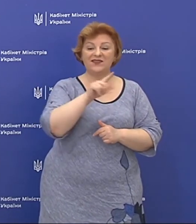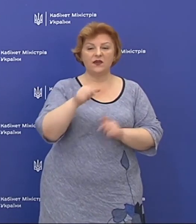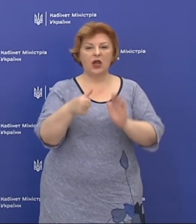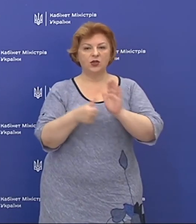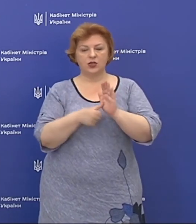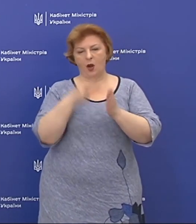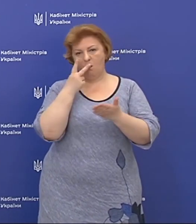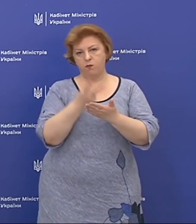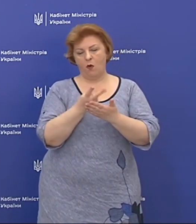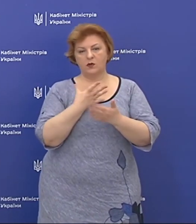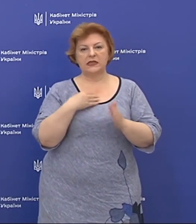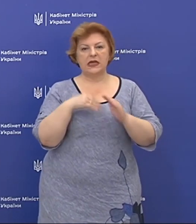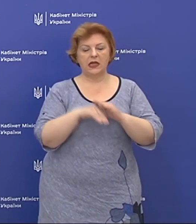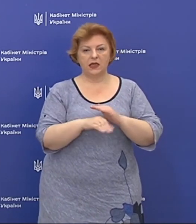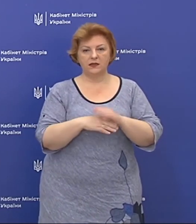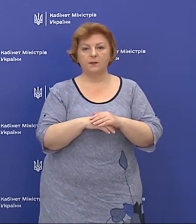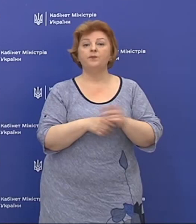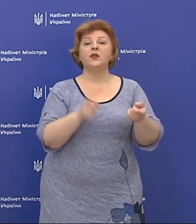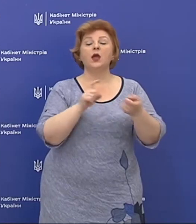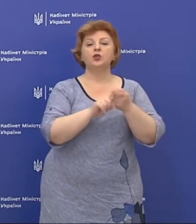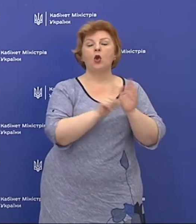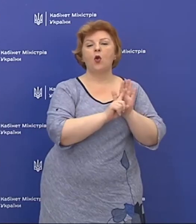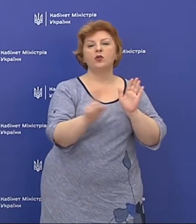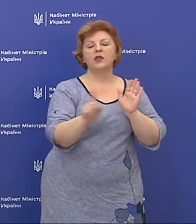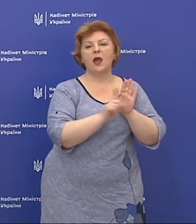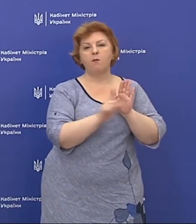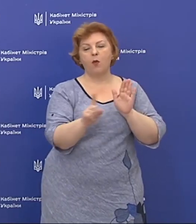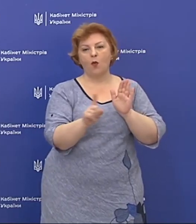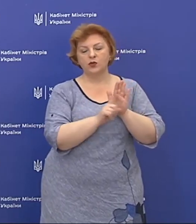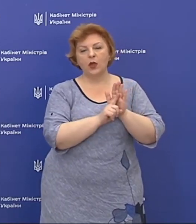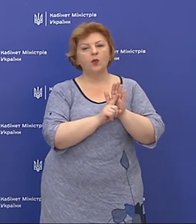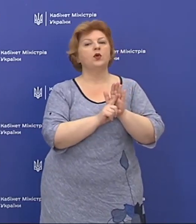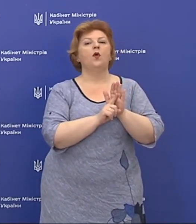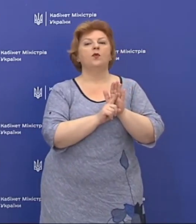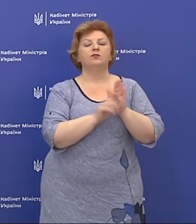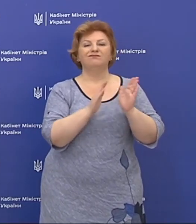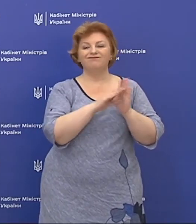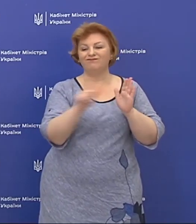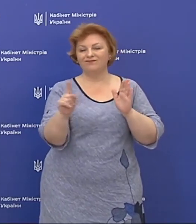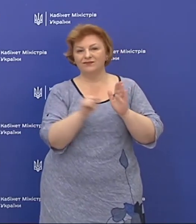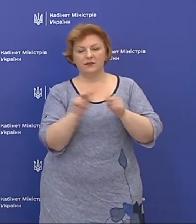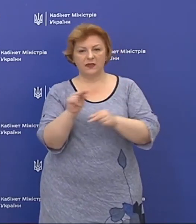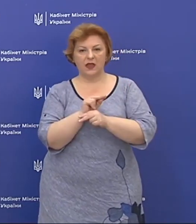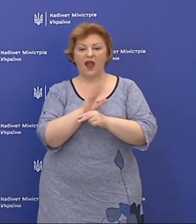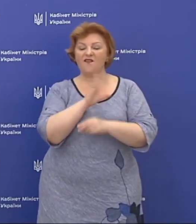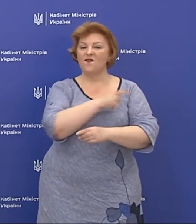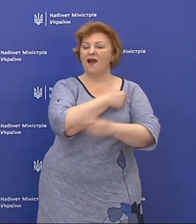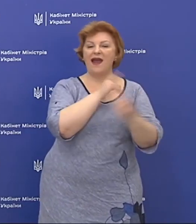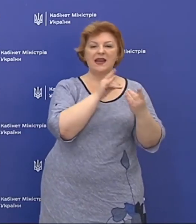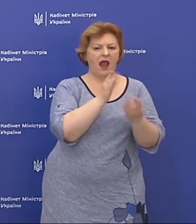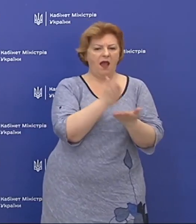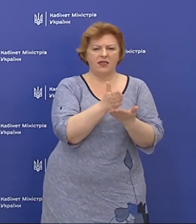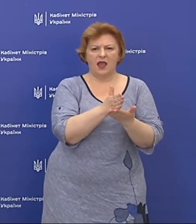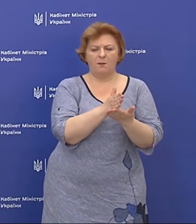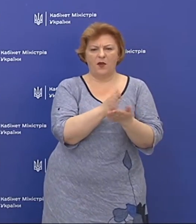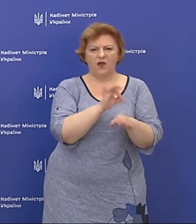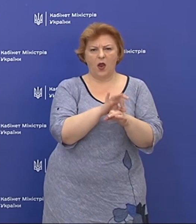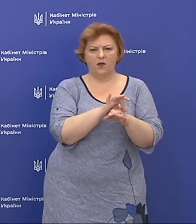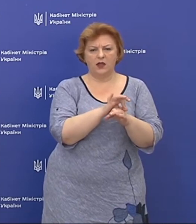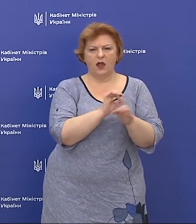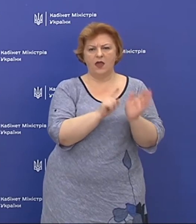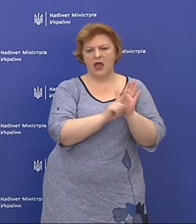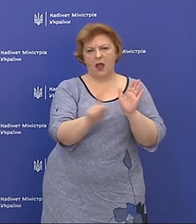показник летальності. Щодо амбулаторного лікування, то в лікарнях не перебувають хворі на